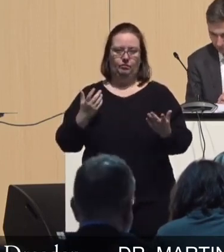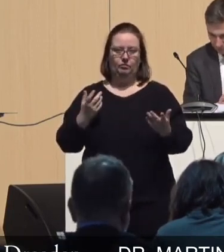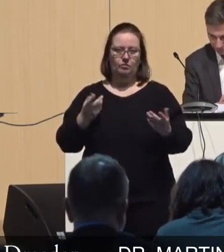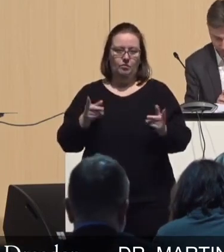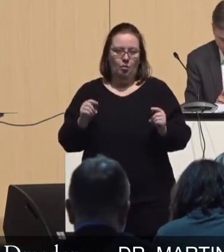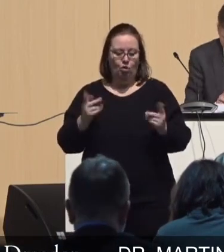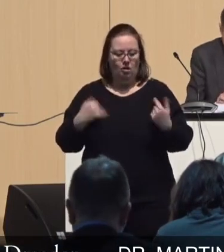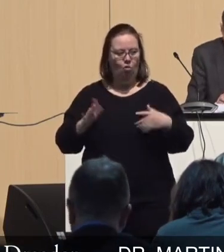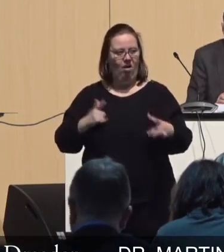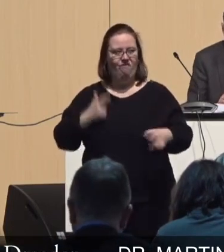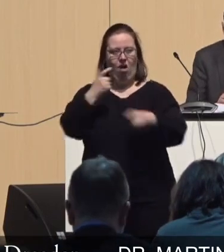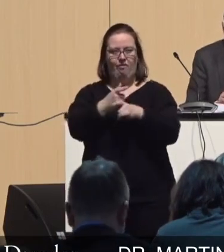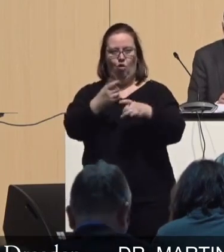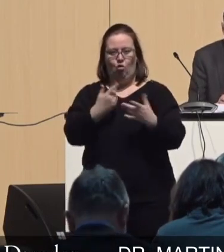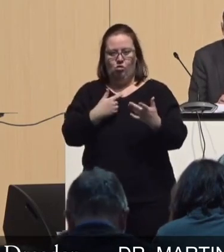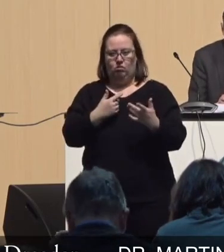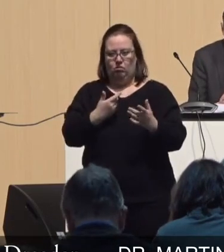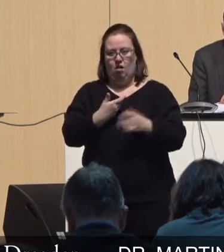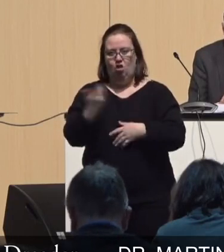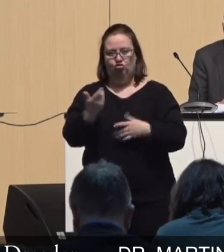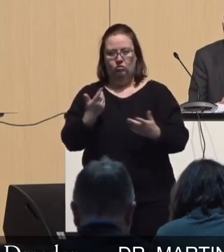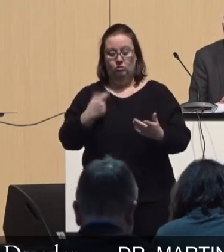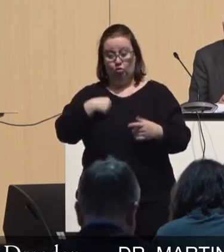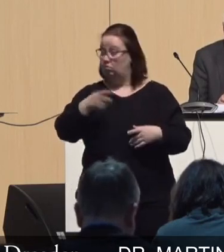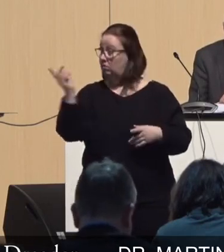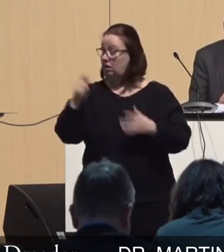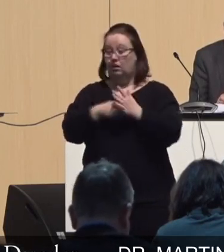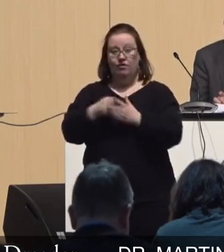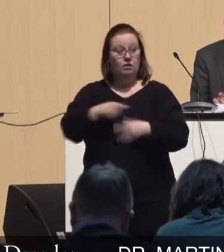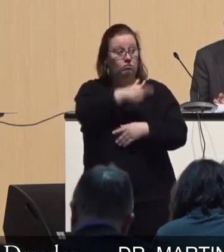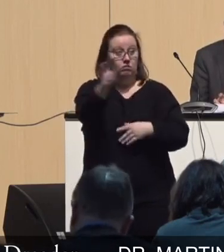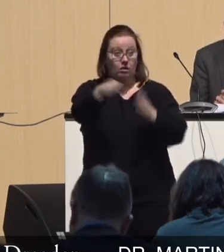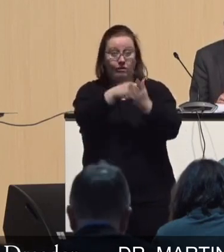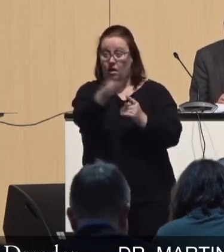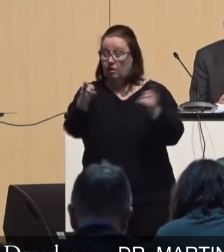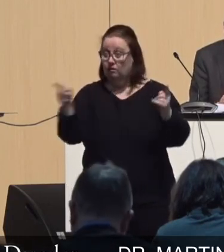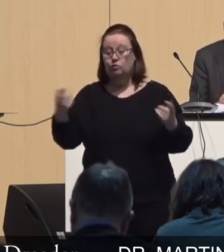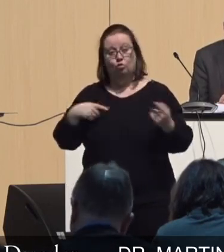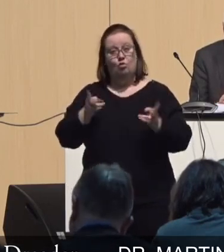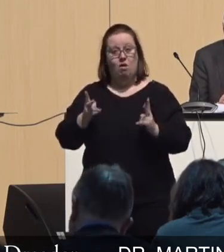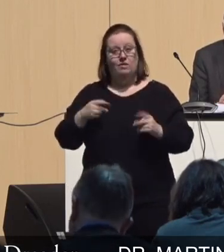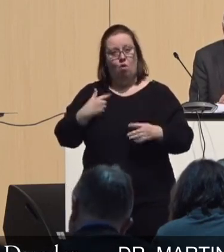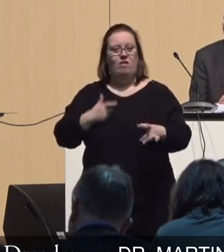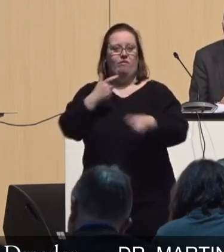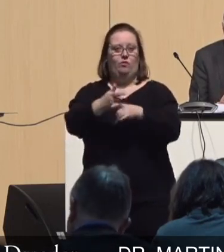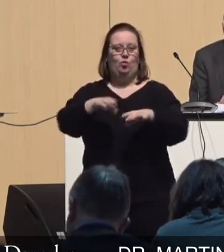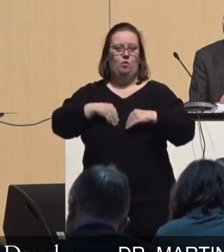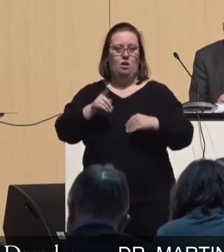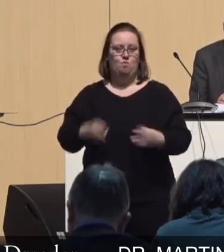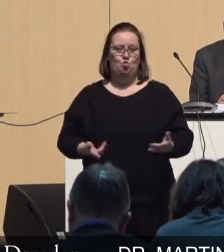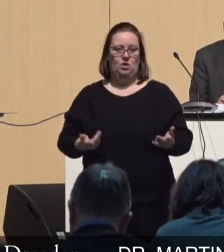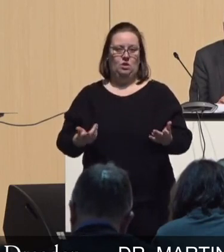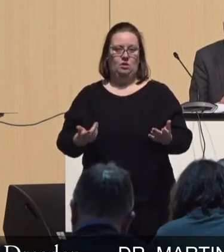verantwortungslos. Wir sind alle gewählt. Ich wurde gewählt, Sie wurden gewählt und wir müssen verantwortungsvoll